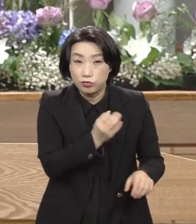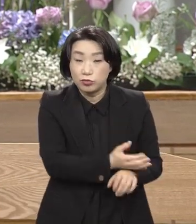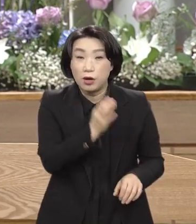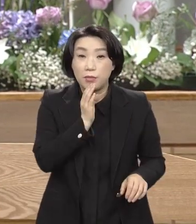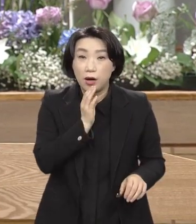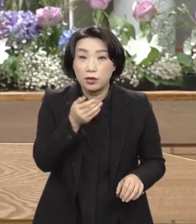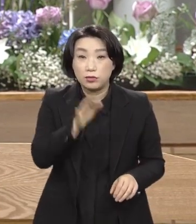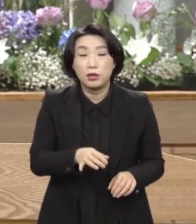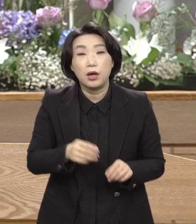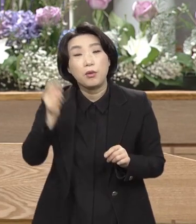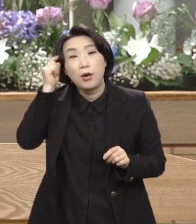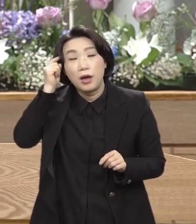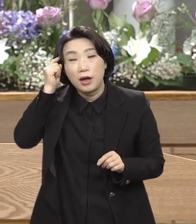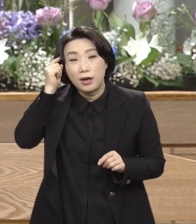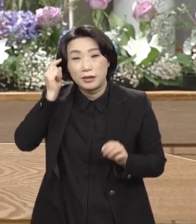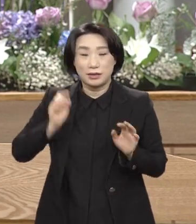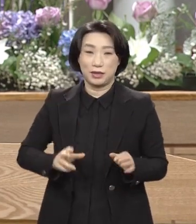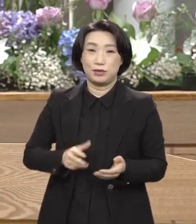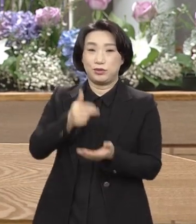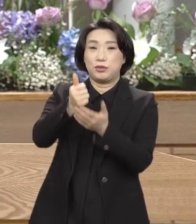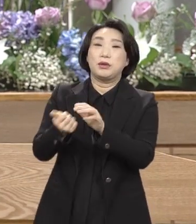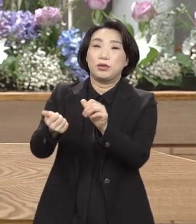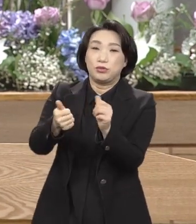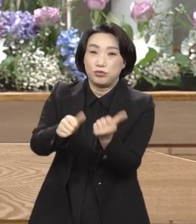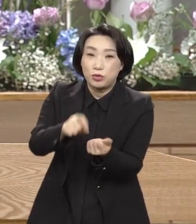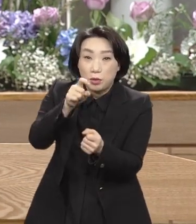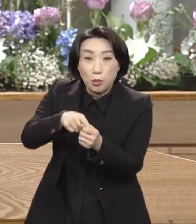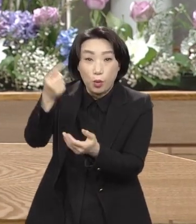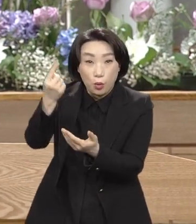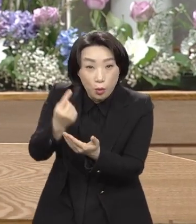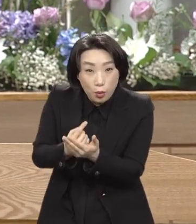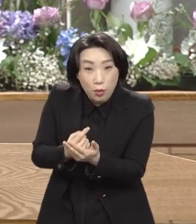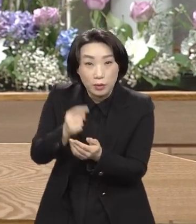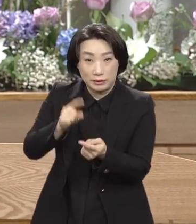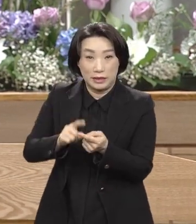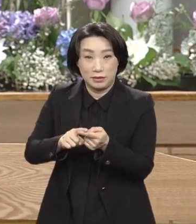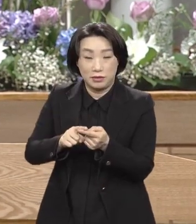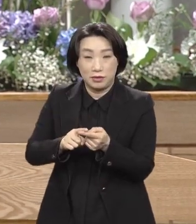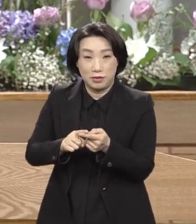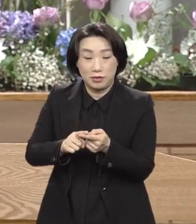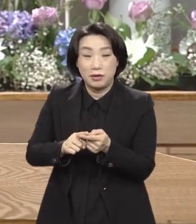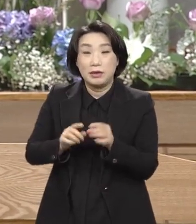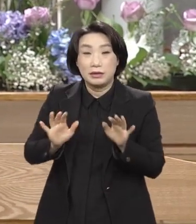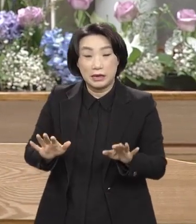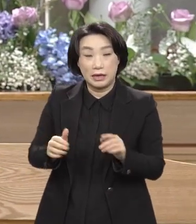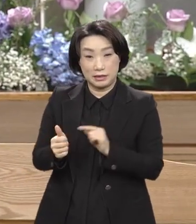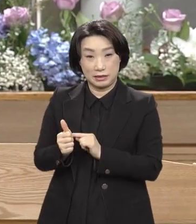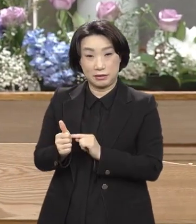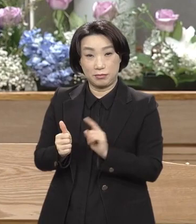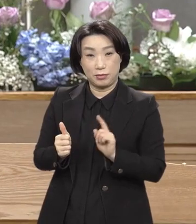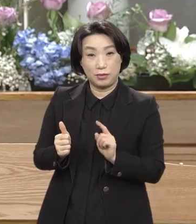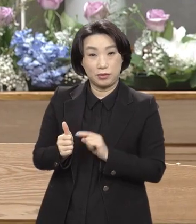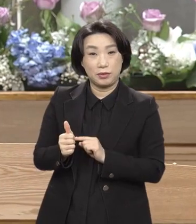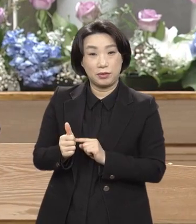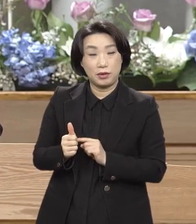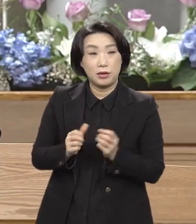죄님이 죽으러 오셨다는 데에 대하여. 이 빌라도도 뭐라고 말하느냐.